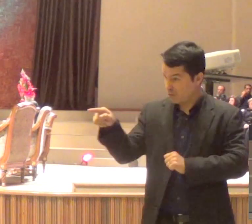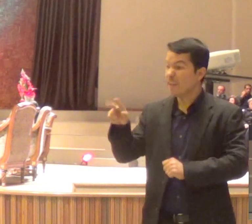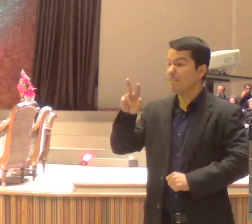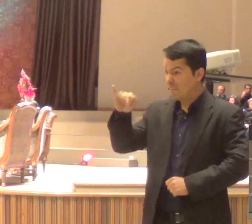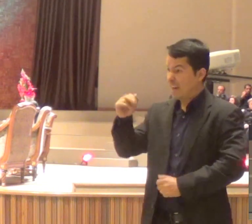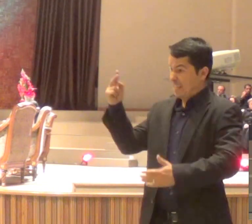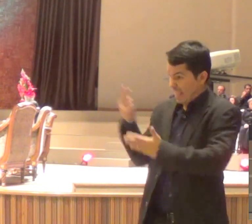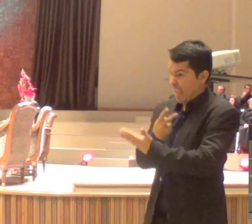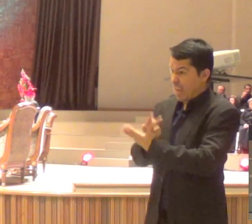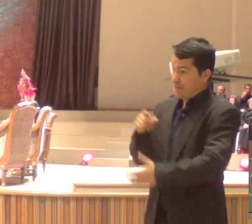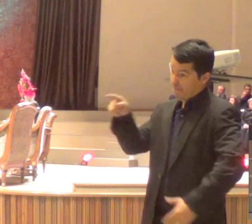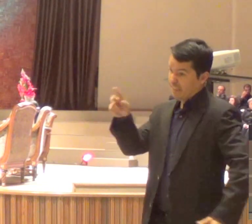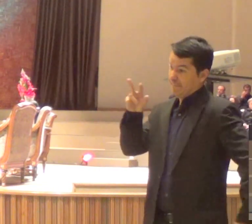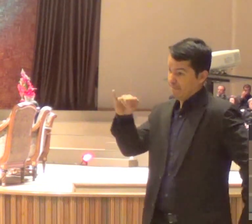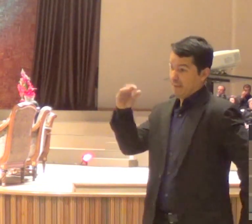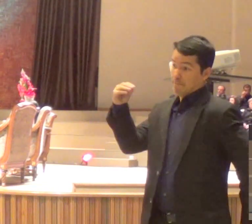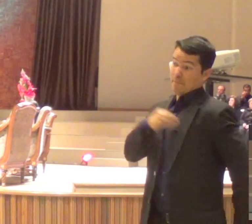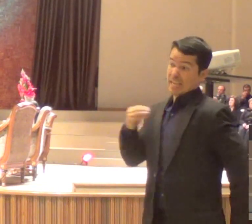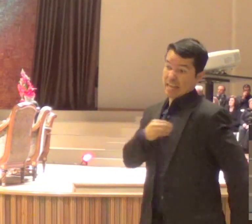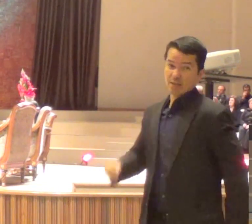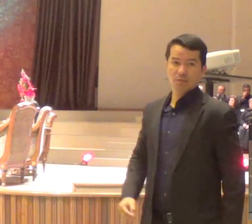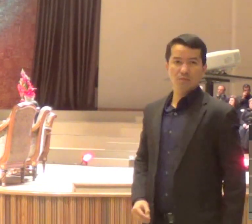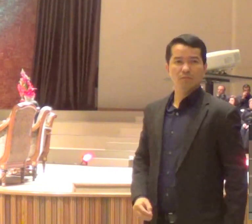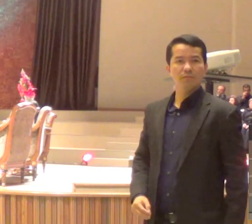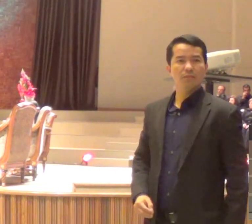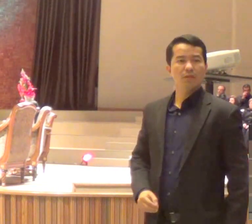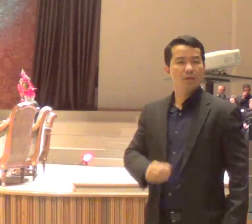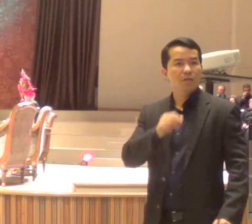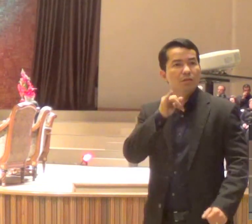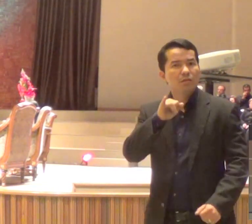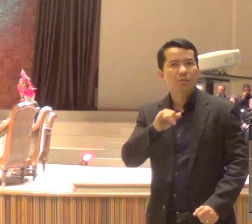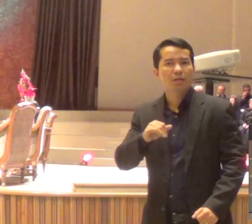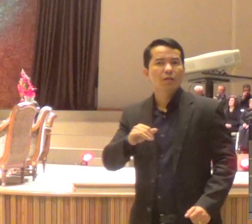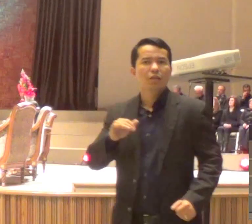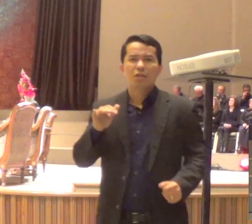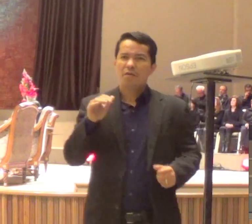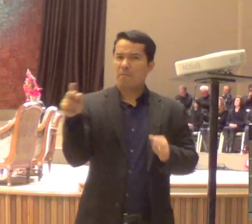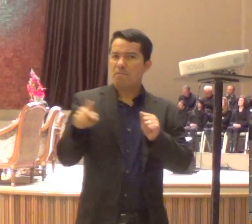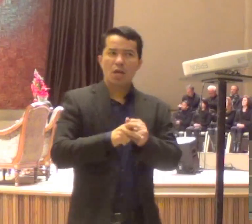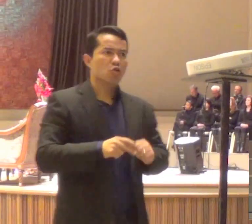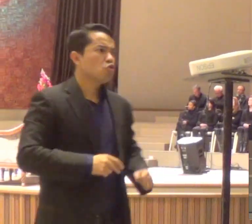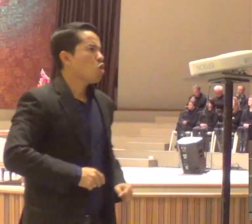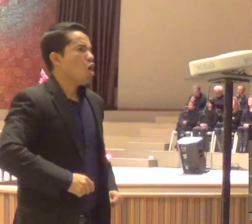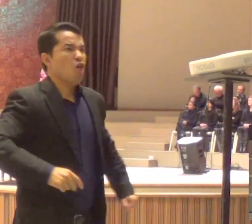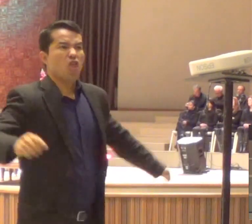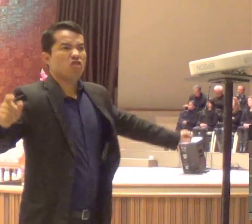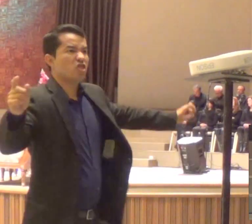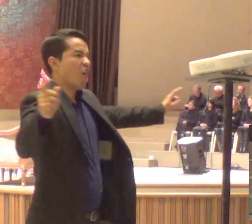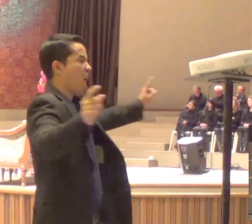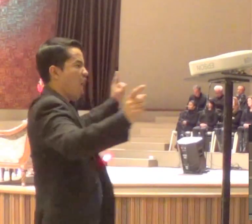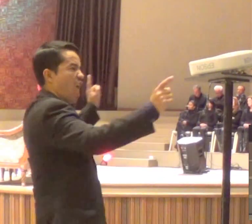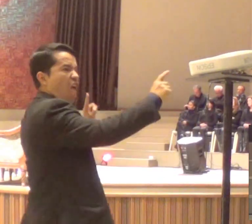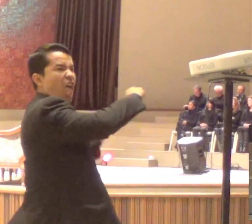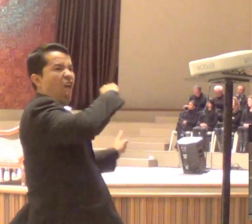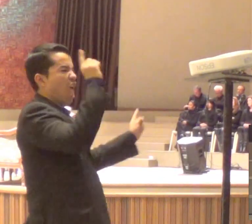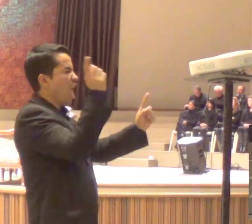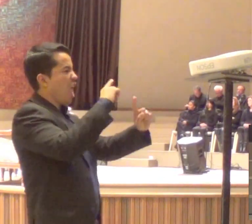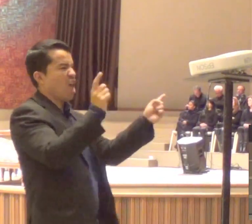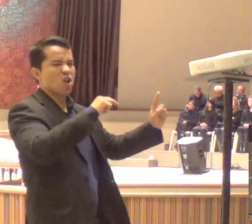o texto, com mais profundidade, você vai ver, que Pedro vai dizer, de jeito nenhum, nem que eu